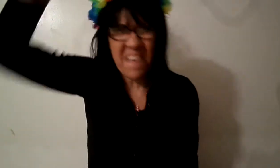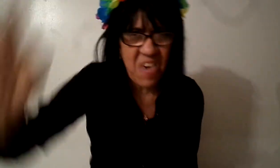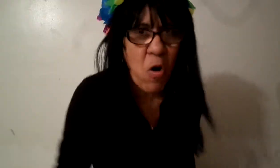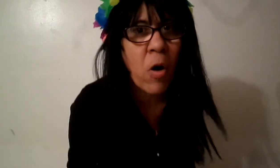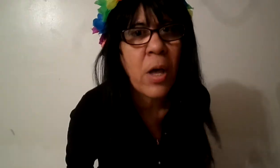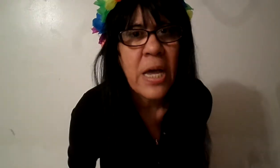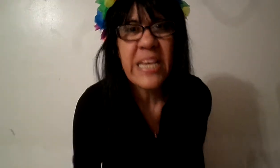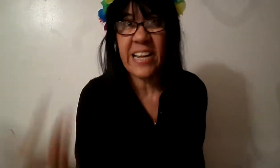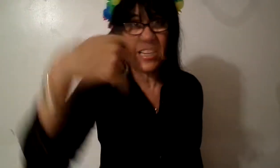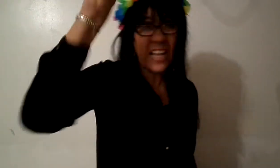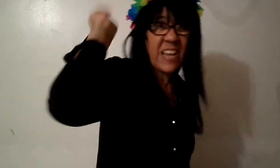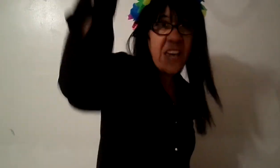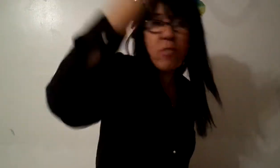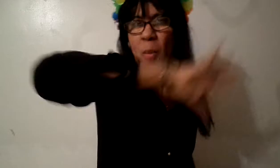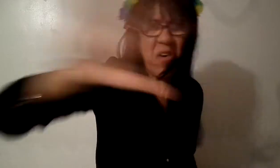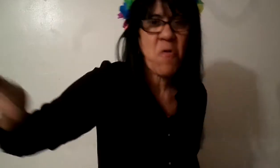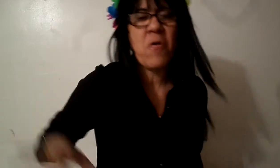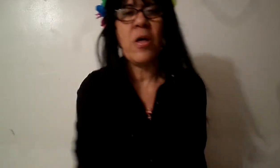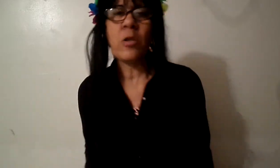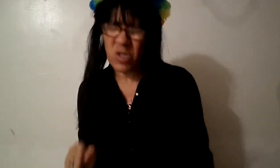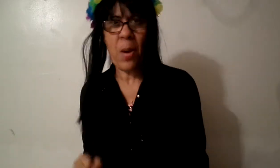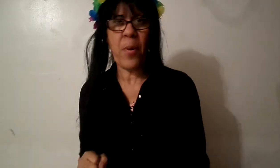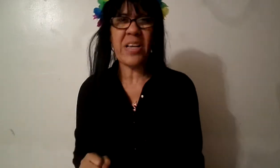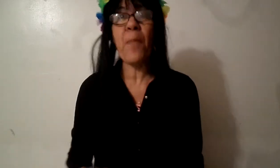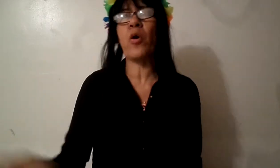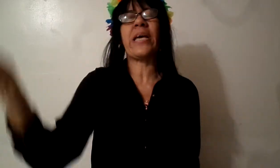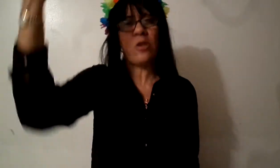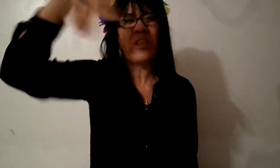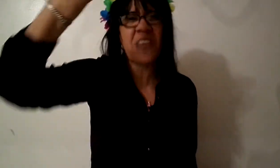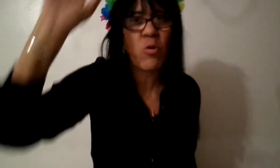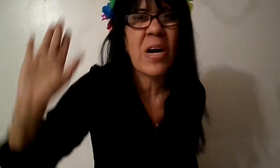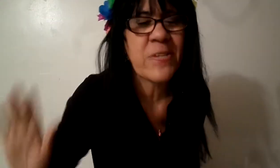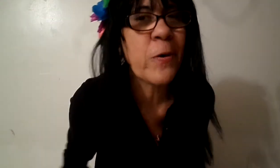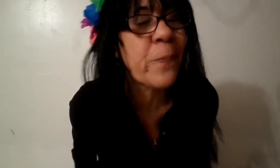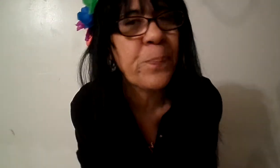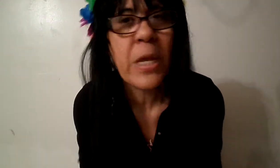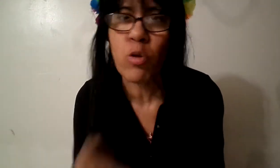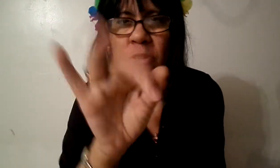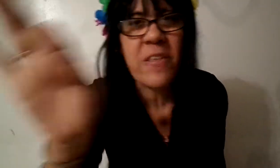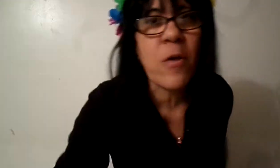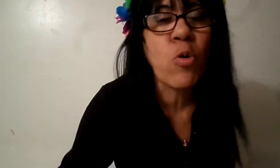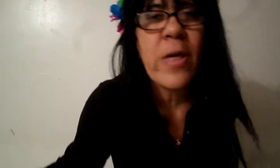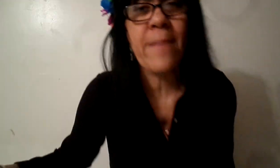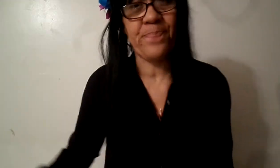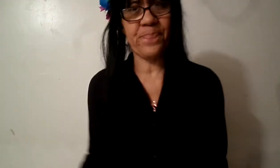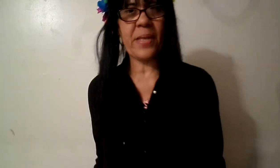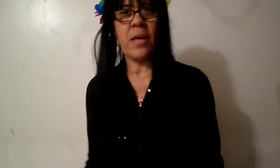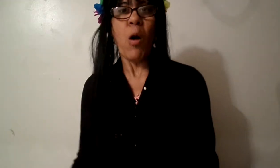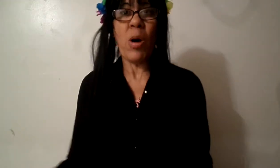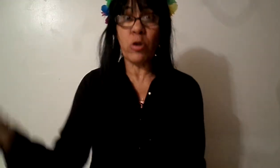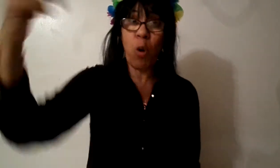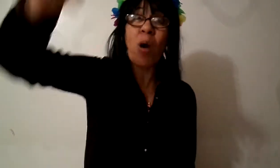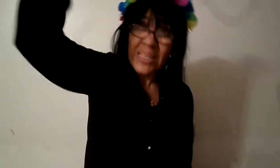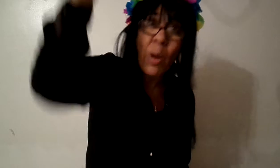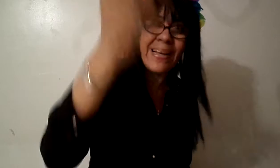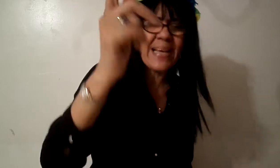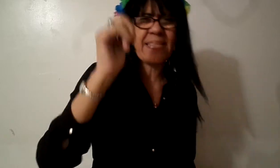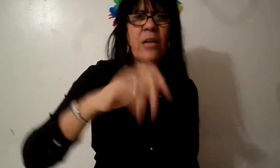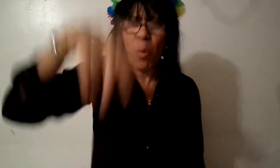Dios y el que está dirigiendo me tú sabes por qué porque Dios tiene educación y tú no tienes ninguna cuando yo voy a tu iglesia y tú me